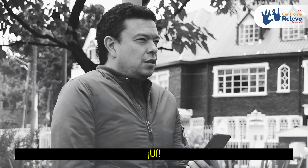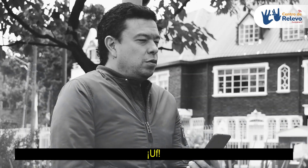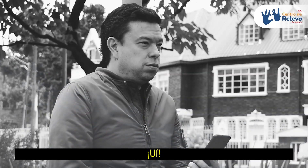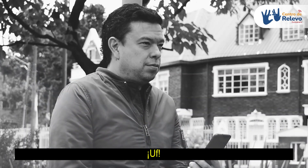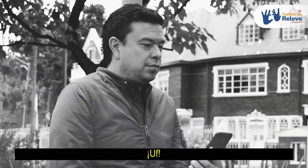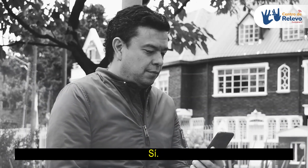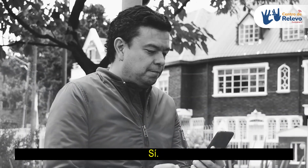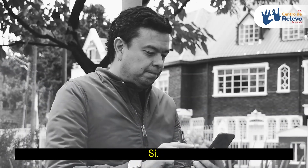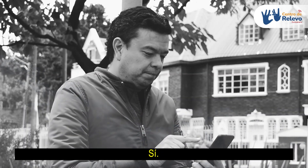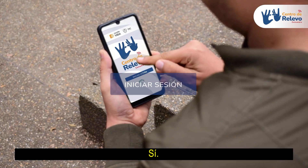Sí.